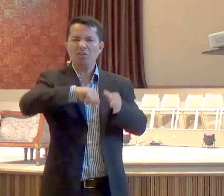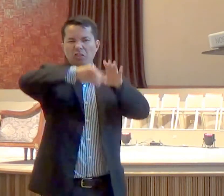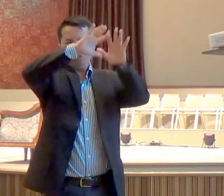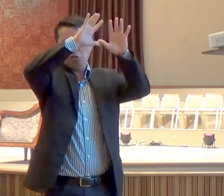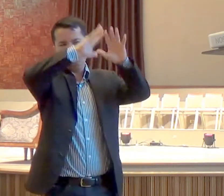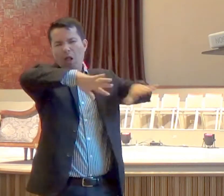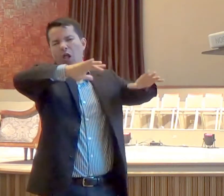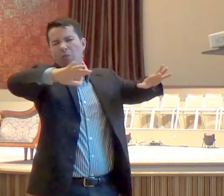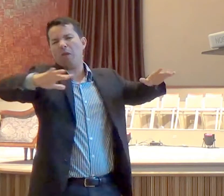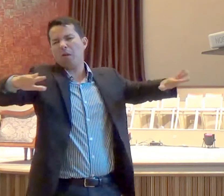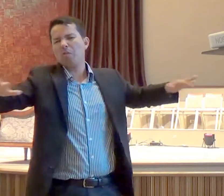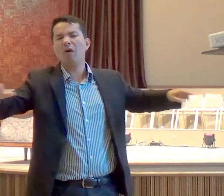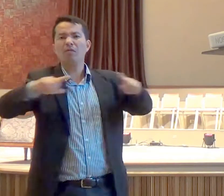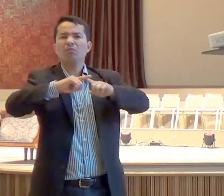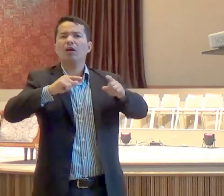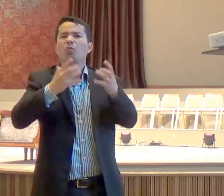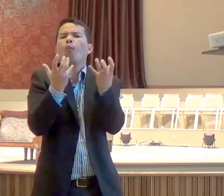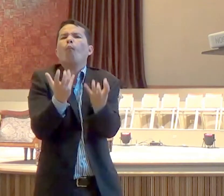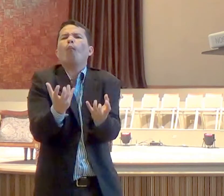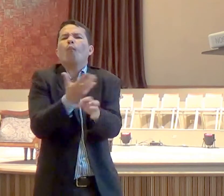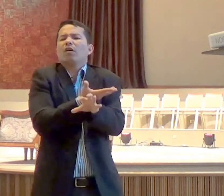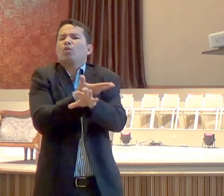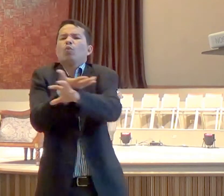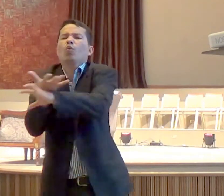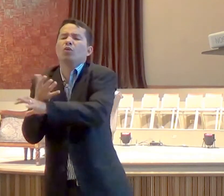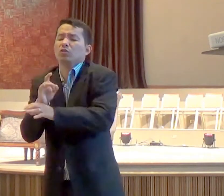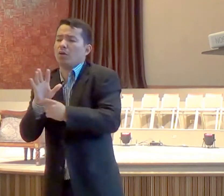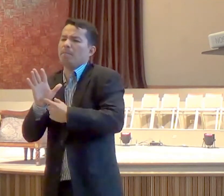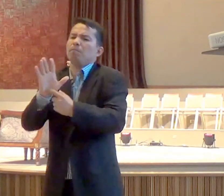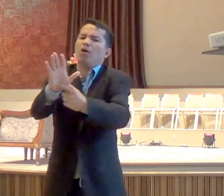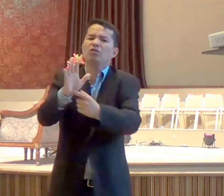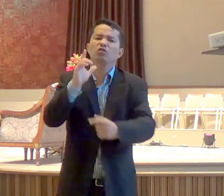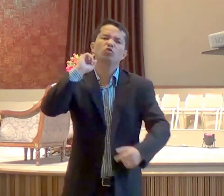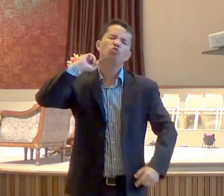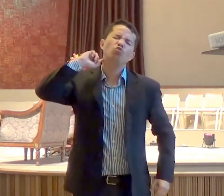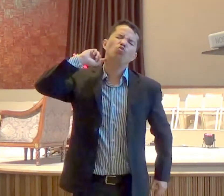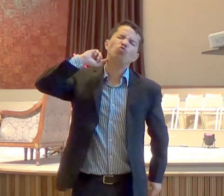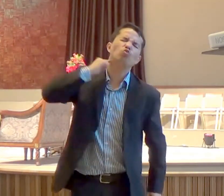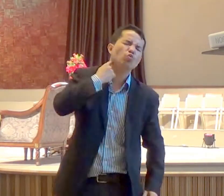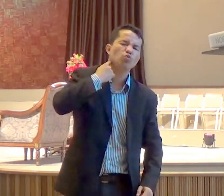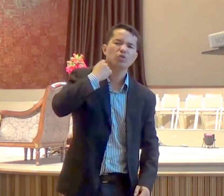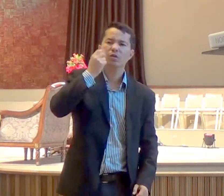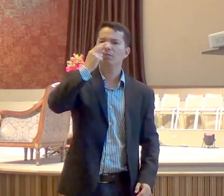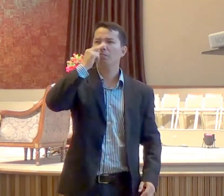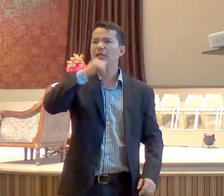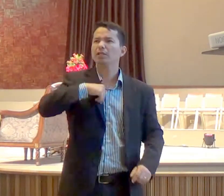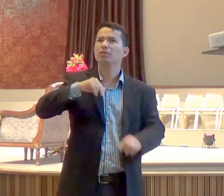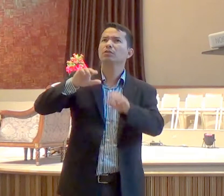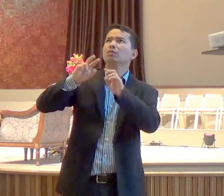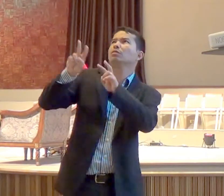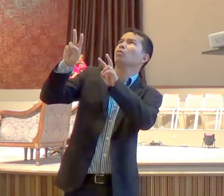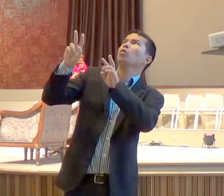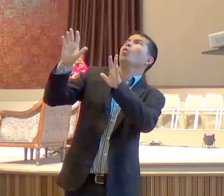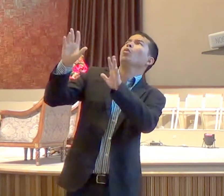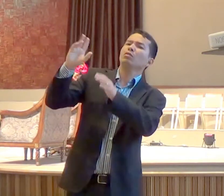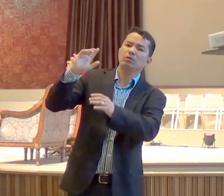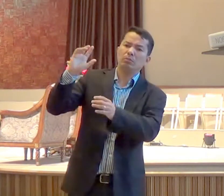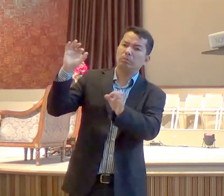expumam as suas próprias sujidades, estrelas errantes, para as quais tem sido guardada, a negridão das